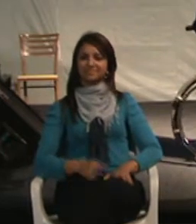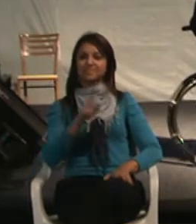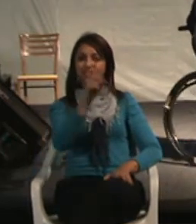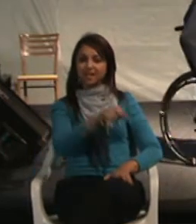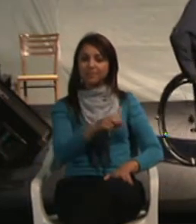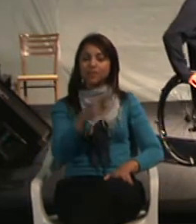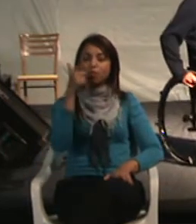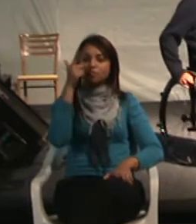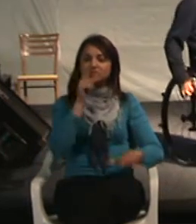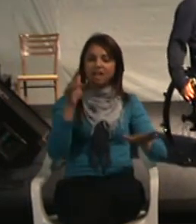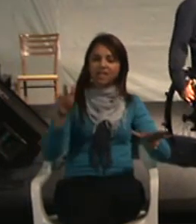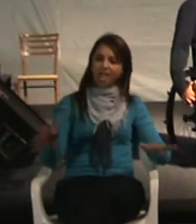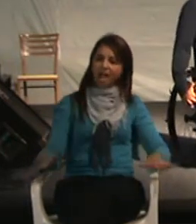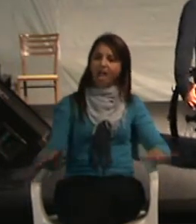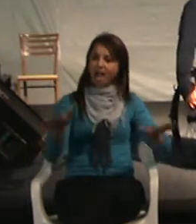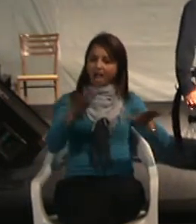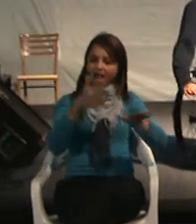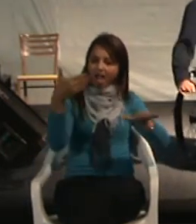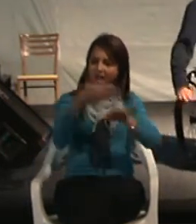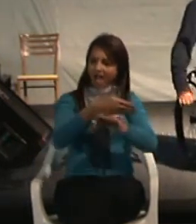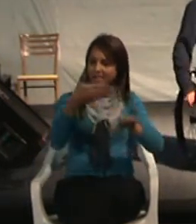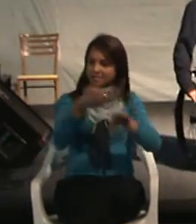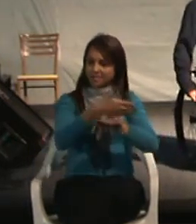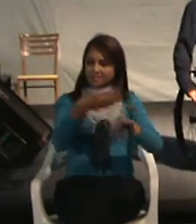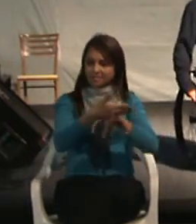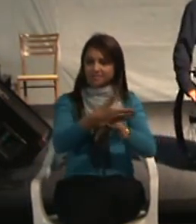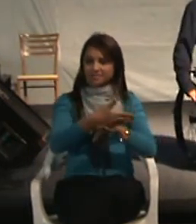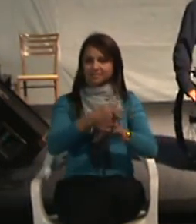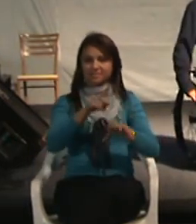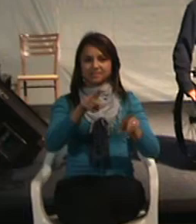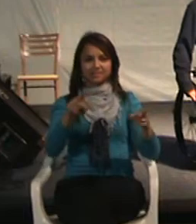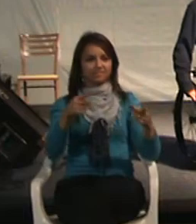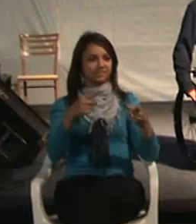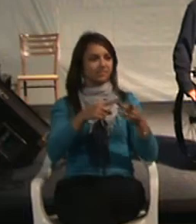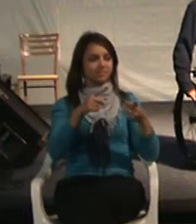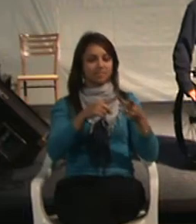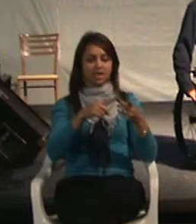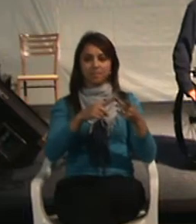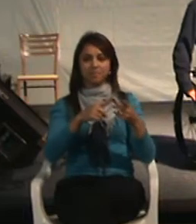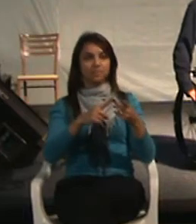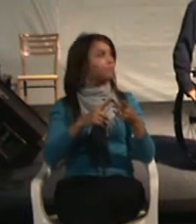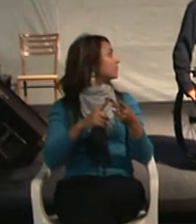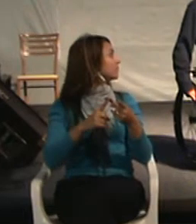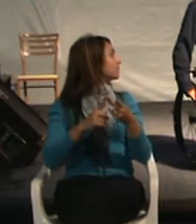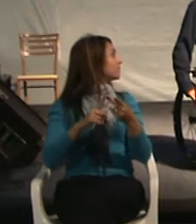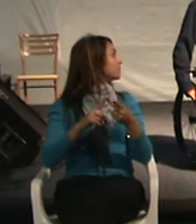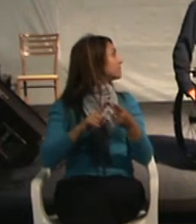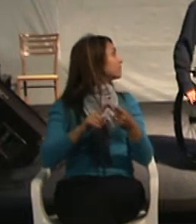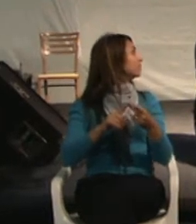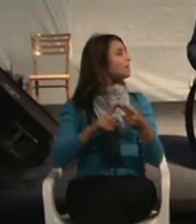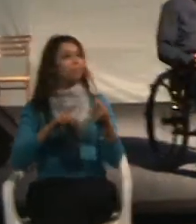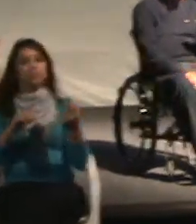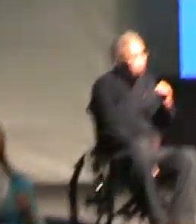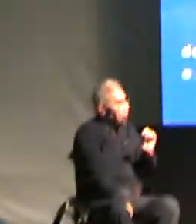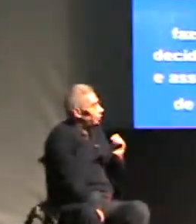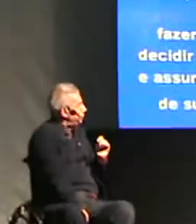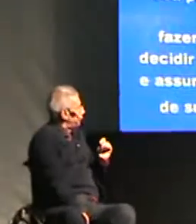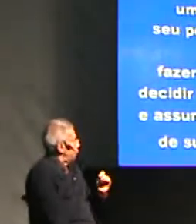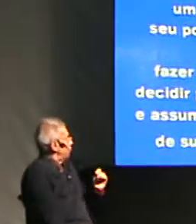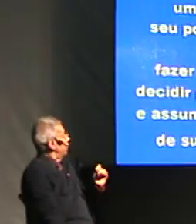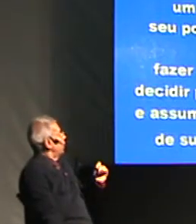Promove a acessibilidade e o empoderamento. Em inglês nós chamamos de empowerment. Pode mudar.